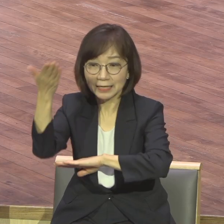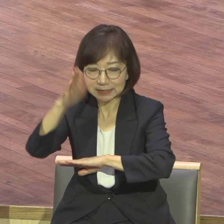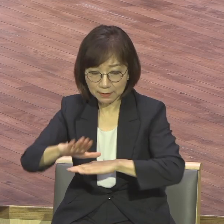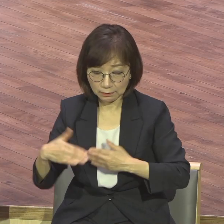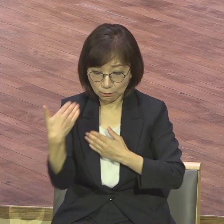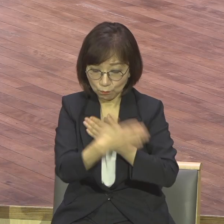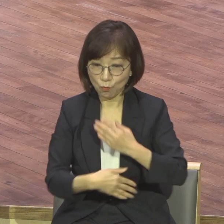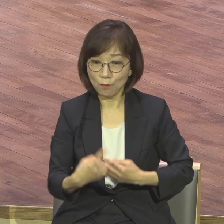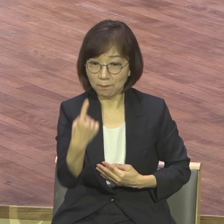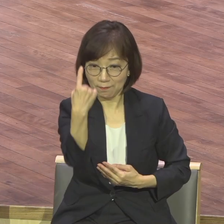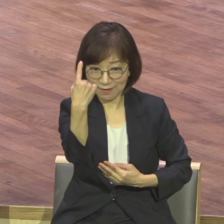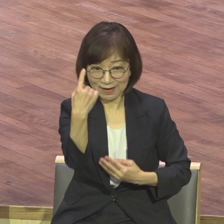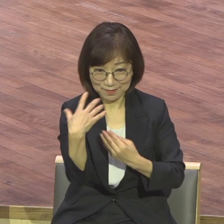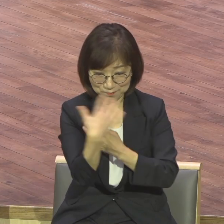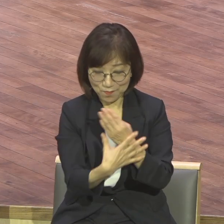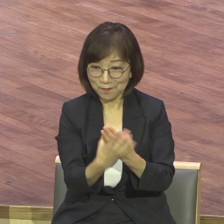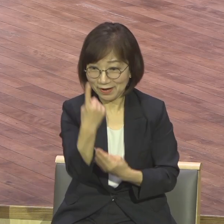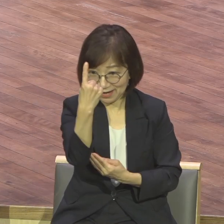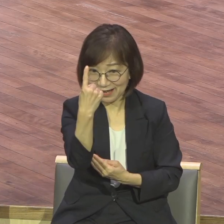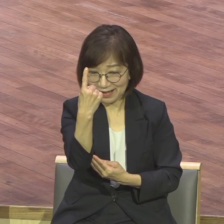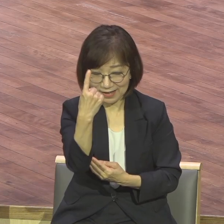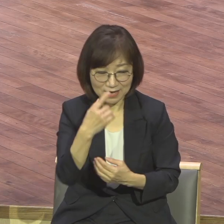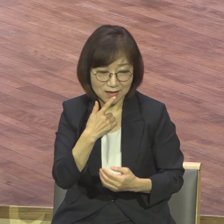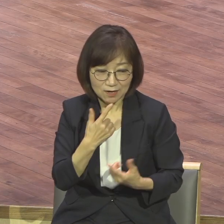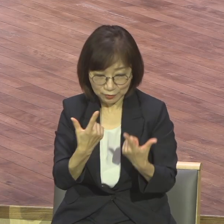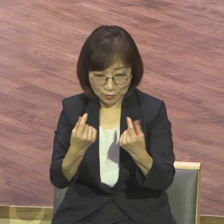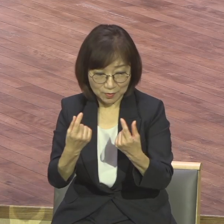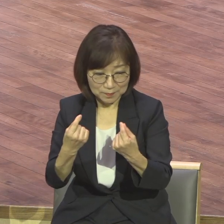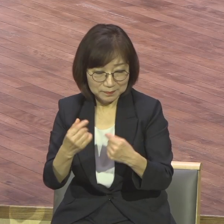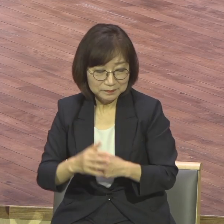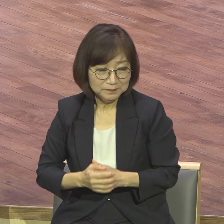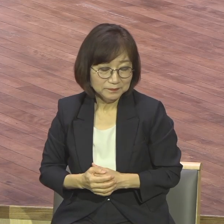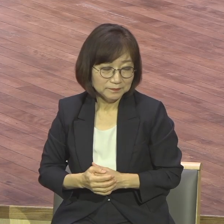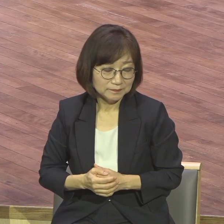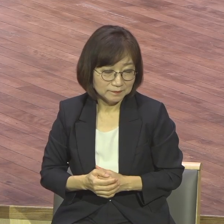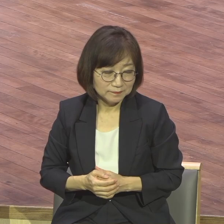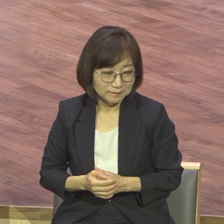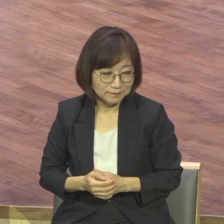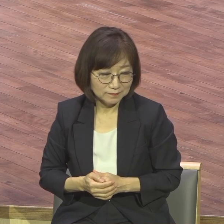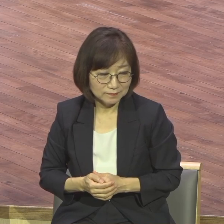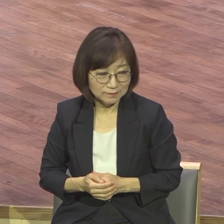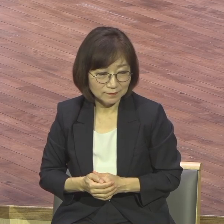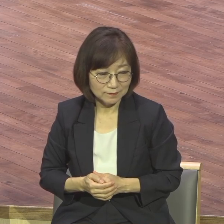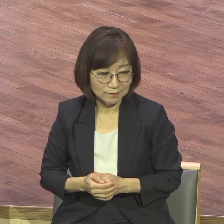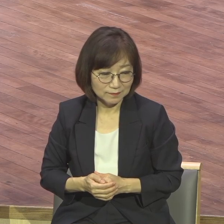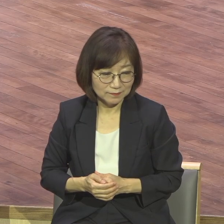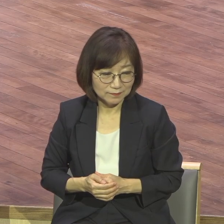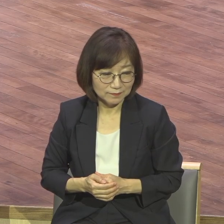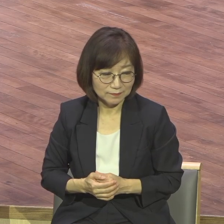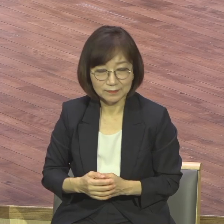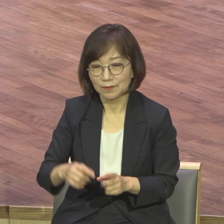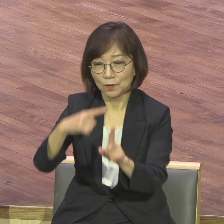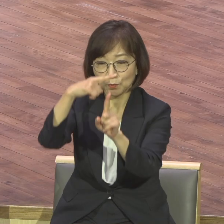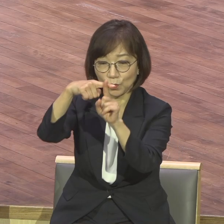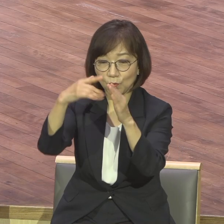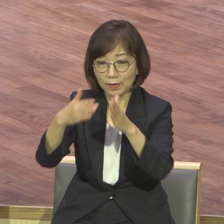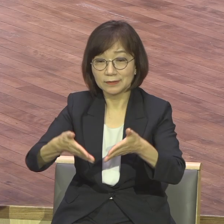서로를 그래야 섬겨 세워가면서 이 교회가 존재하는 이유 2, 3, 7 나라 오천종족 보고